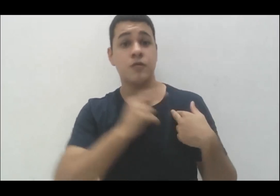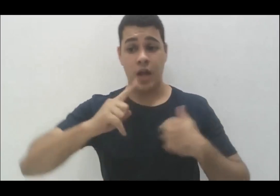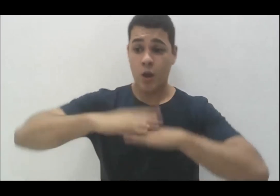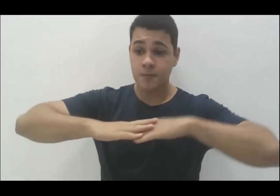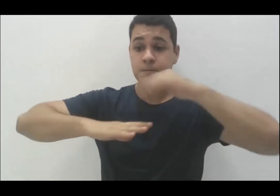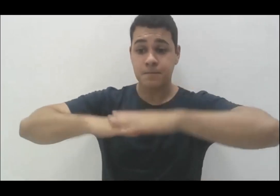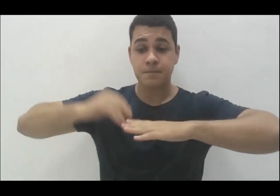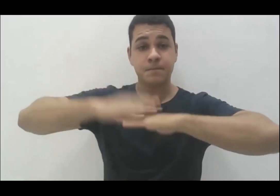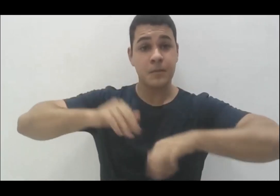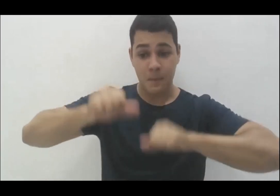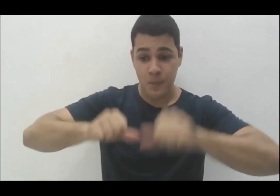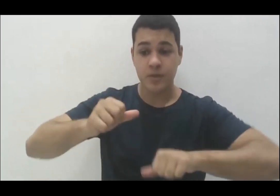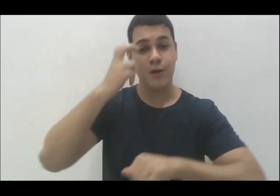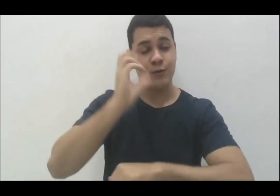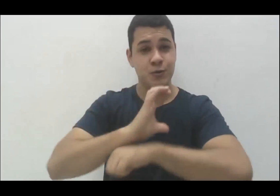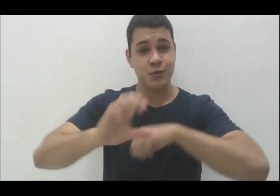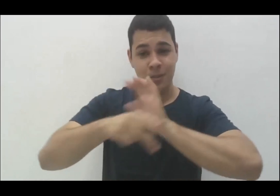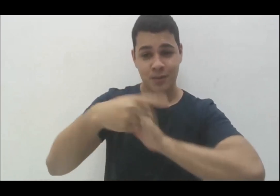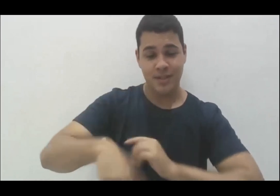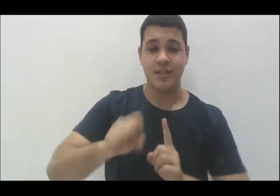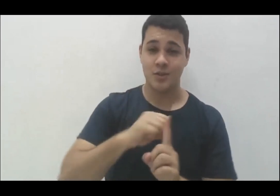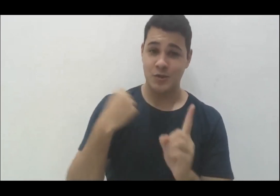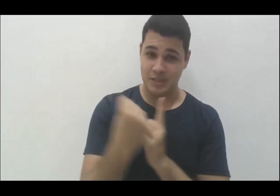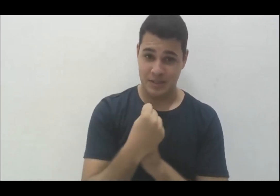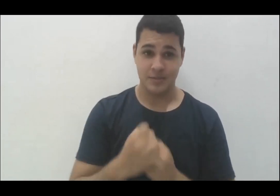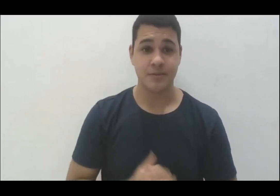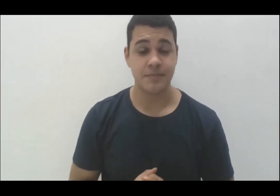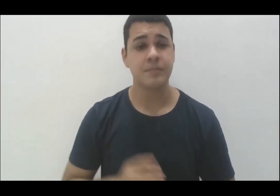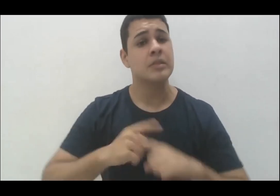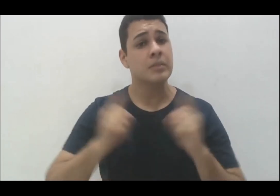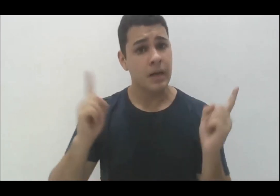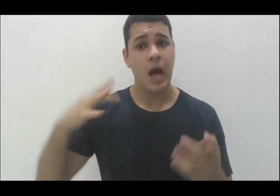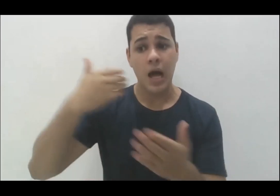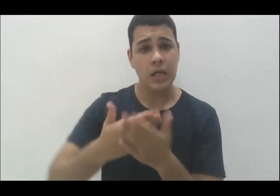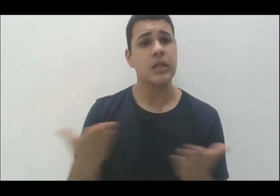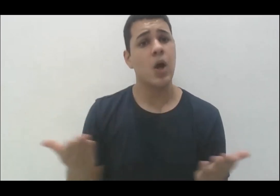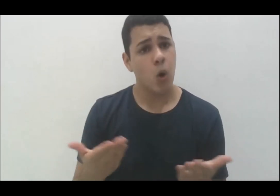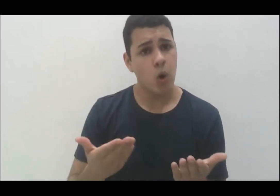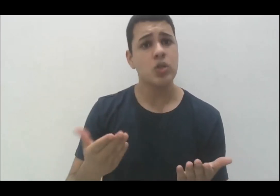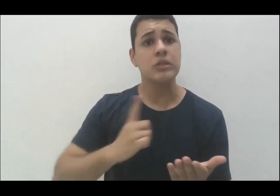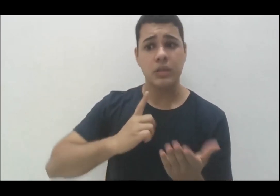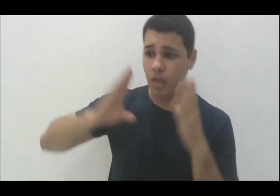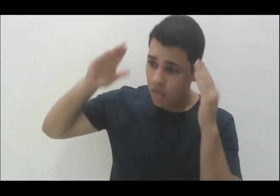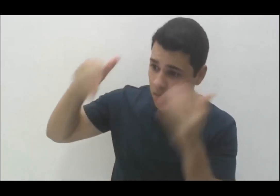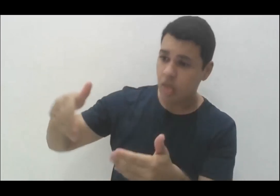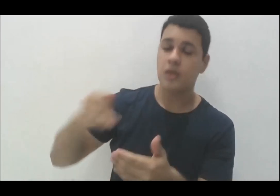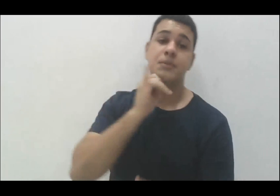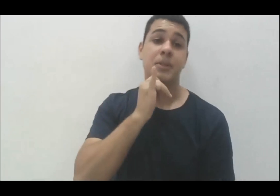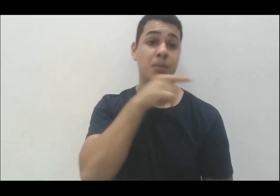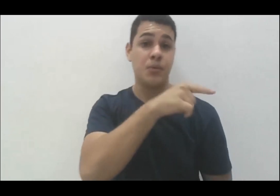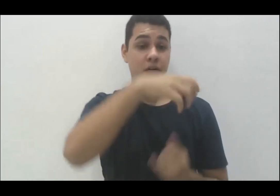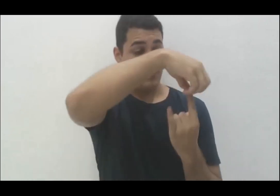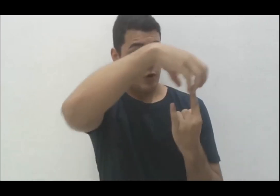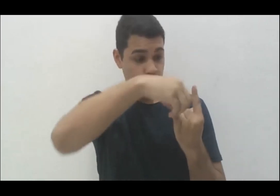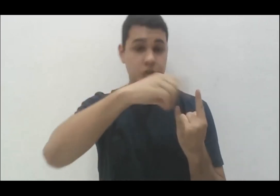cultura também das nossas sociedades. Mas ainda é visto como um setor, então a Fiocruz tem o comitê, a